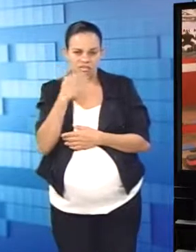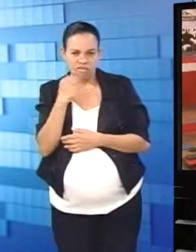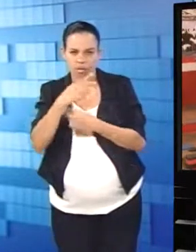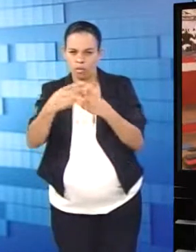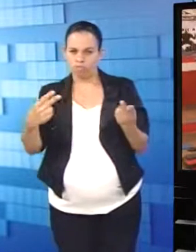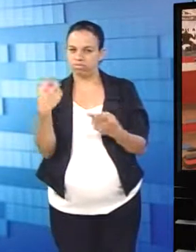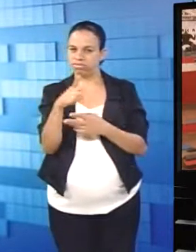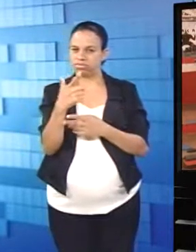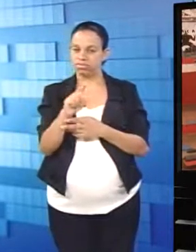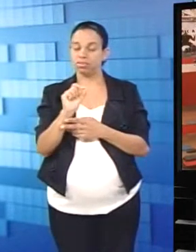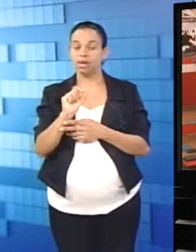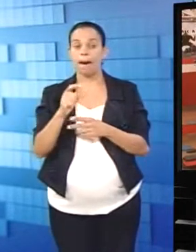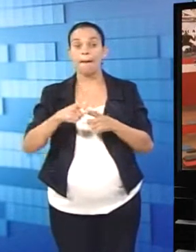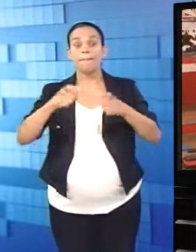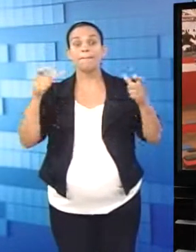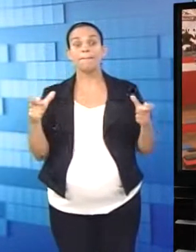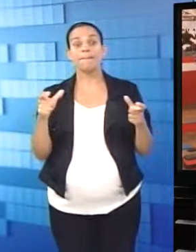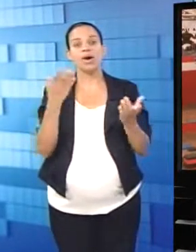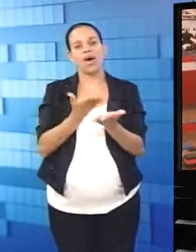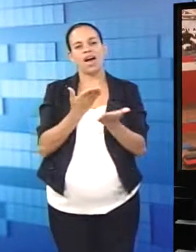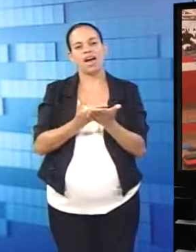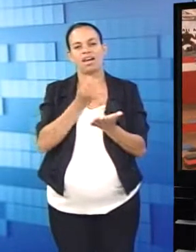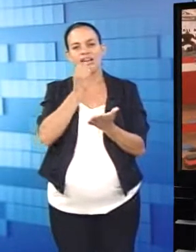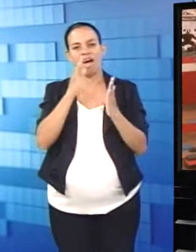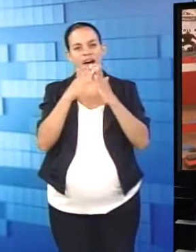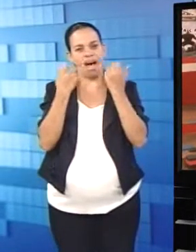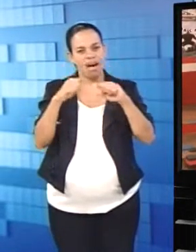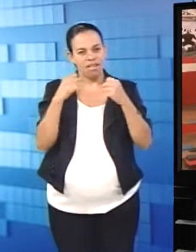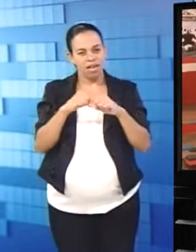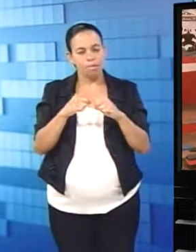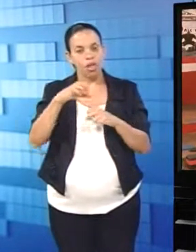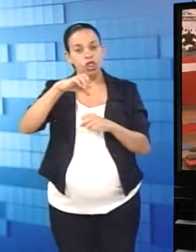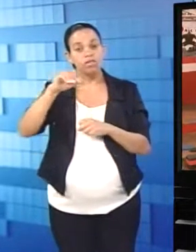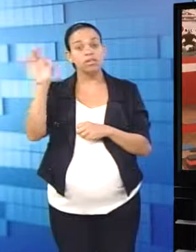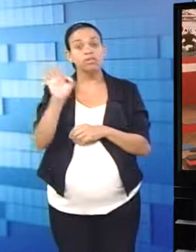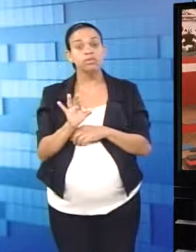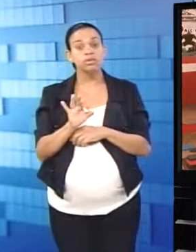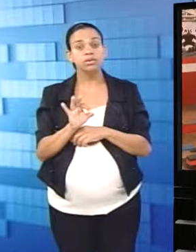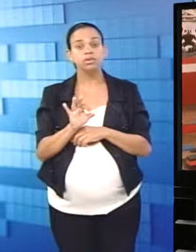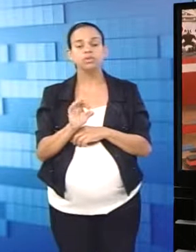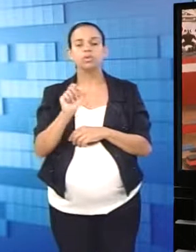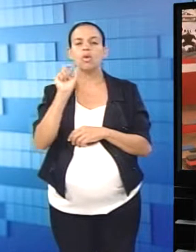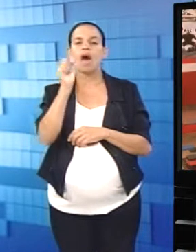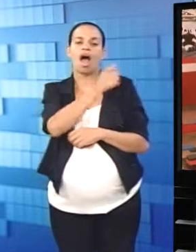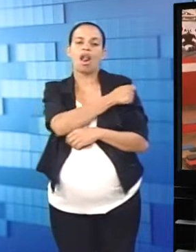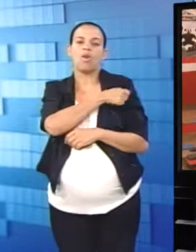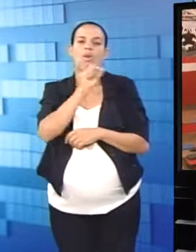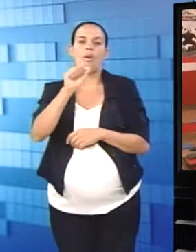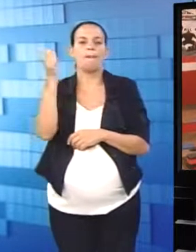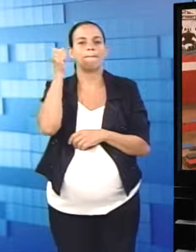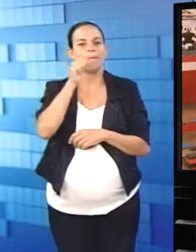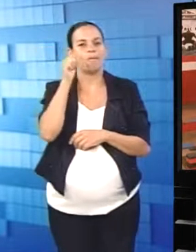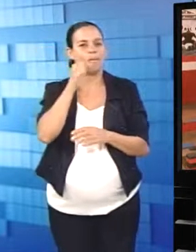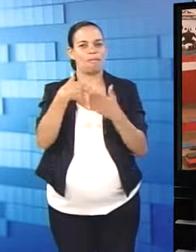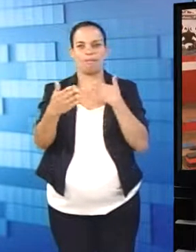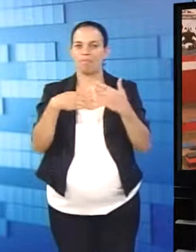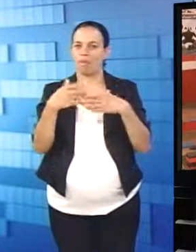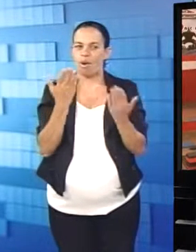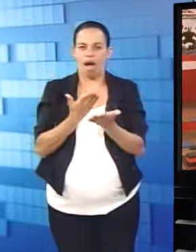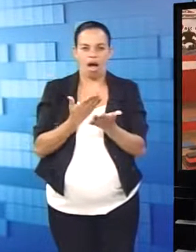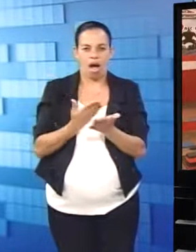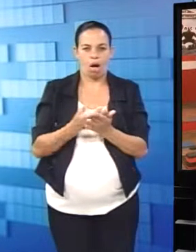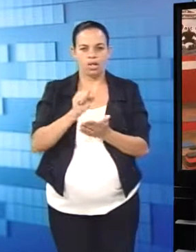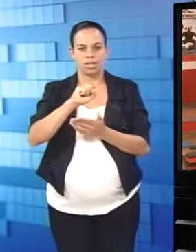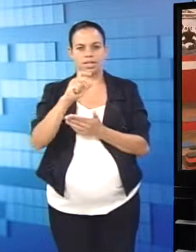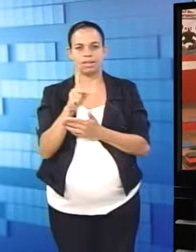Na maioria das aulas e hoje nas academias, se você for ver, 90% do público é tudo mulher. Não importa a aula que